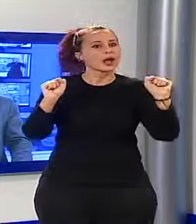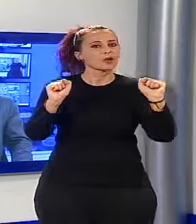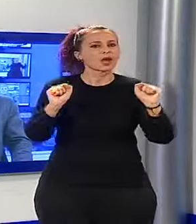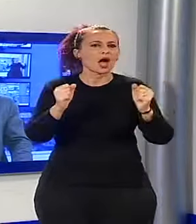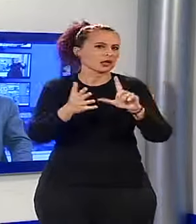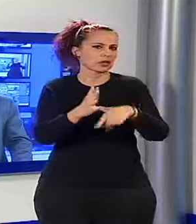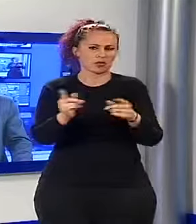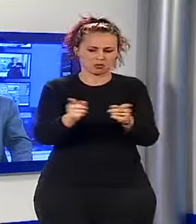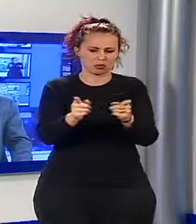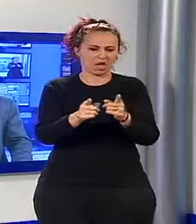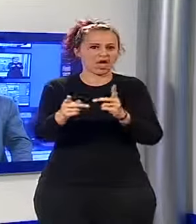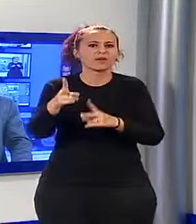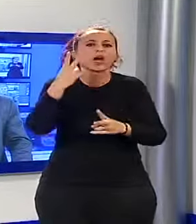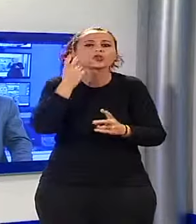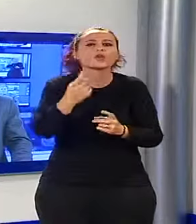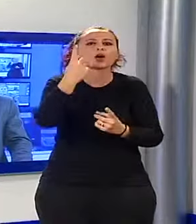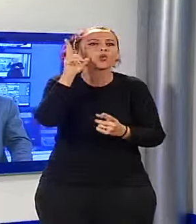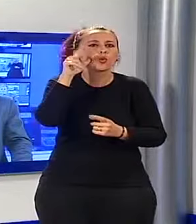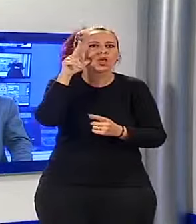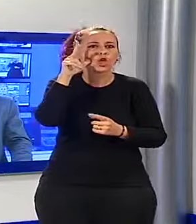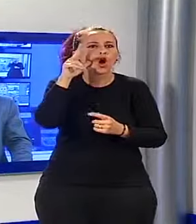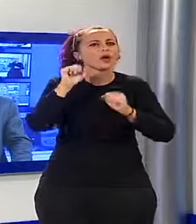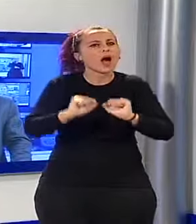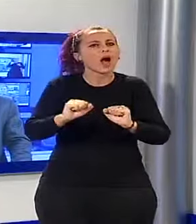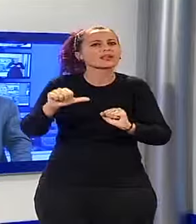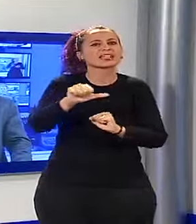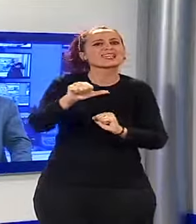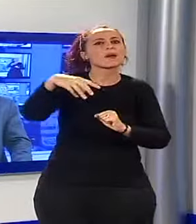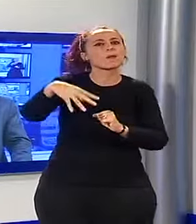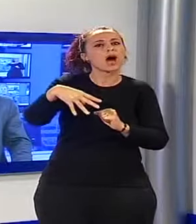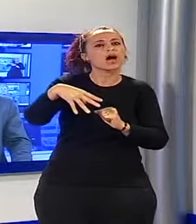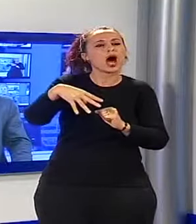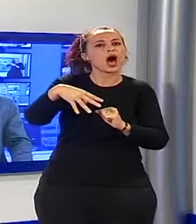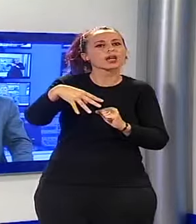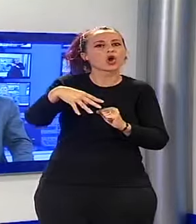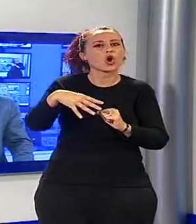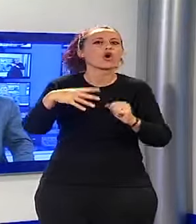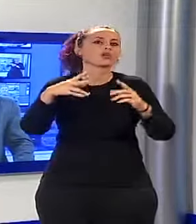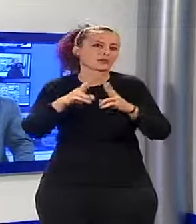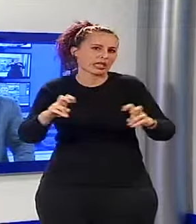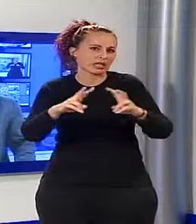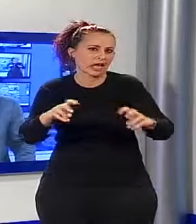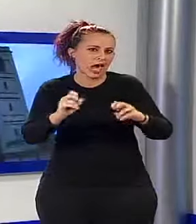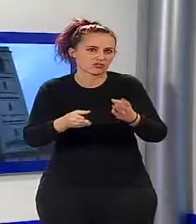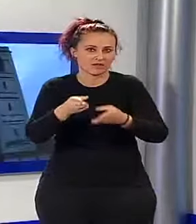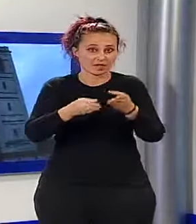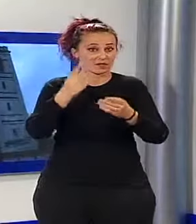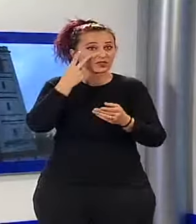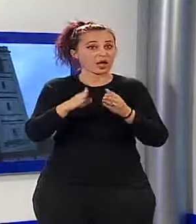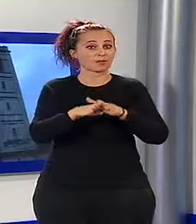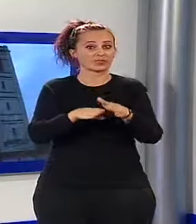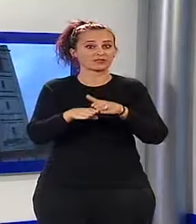fermo una donna di San Macario, la cui posizione è attualmente al vaglio degli inquirenti. Vediamo il servizio.